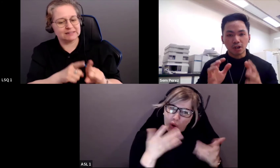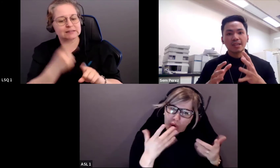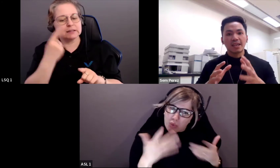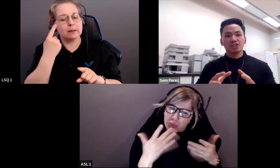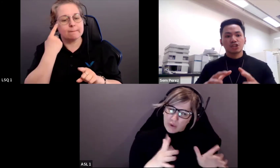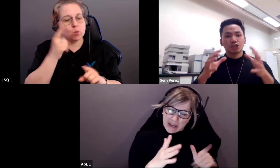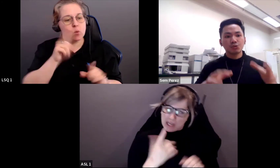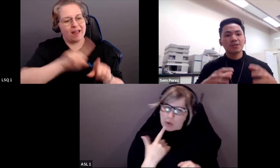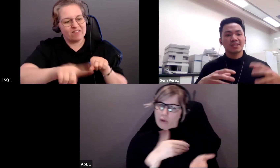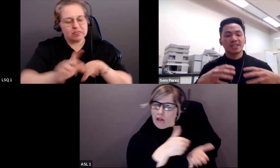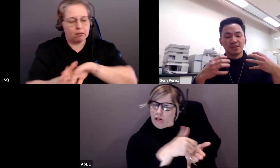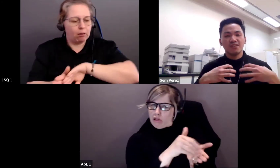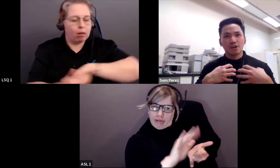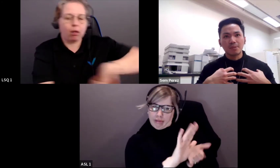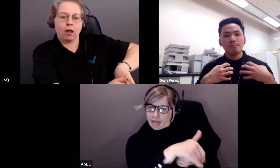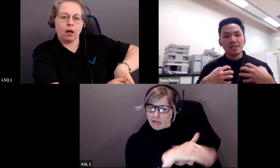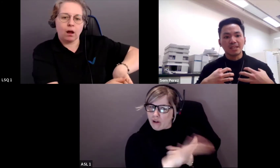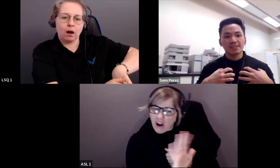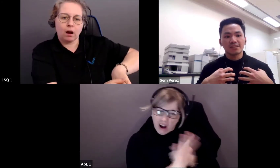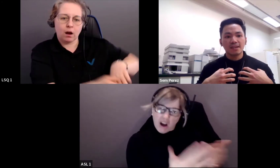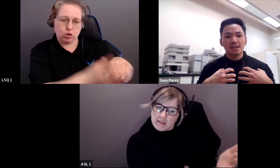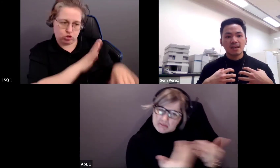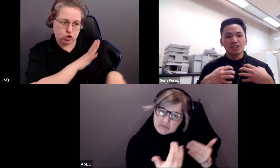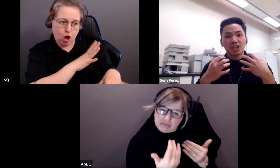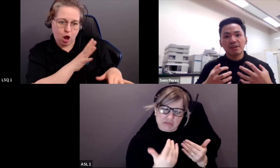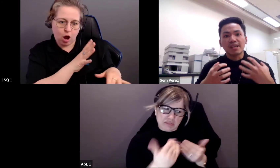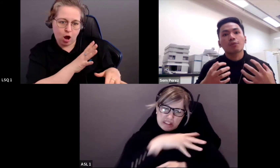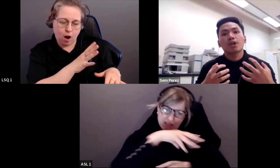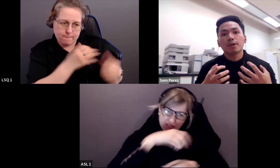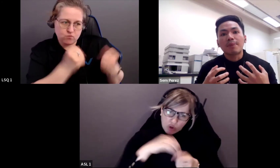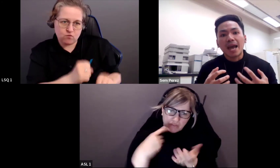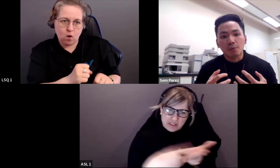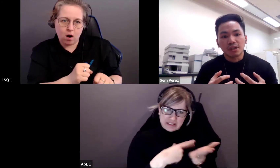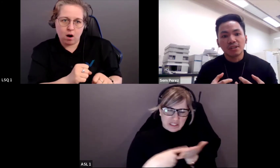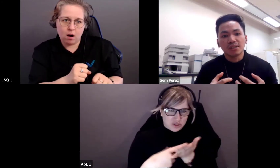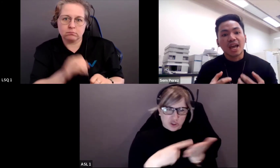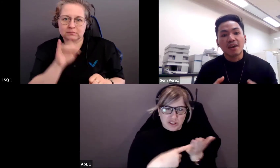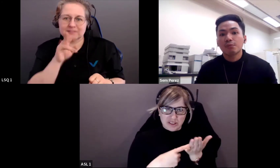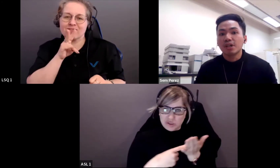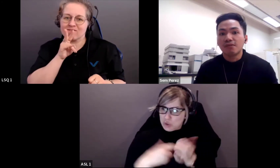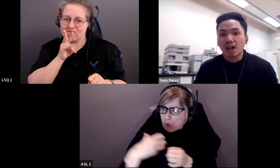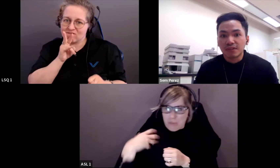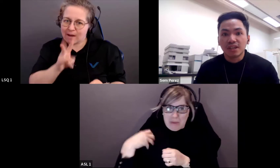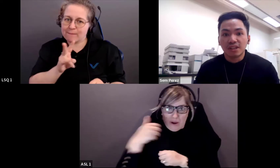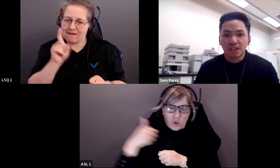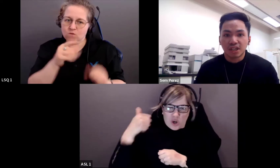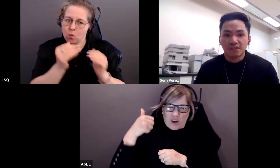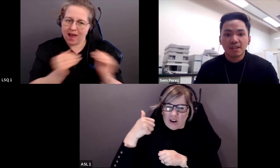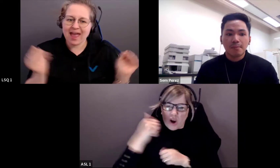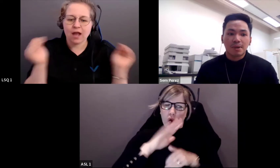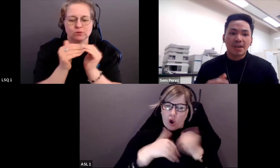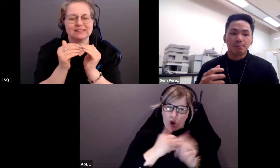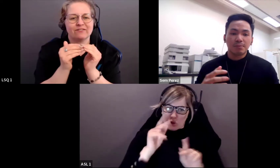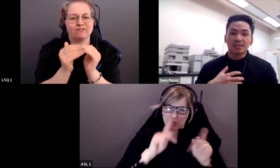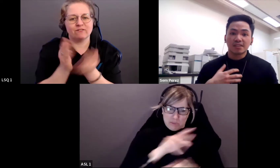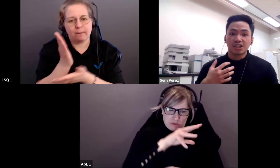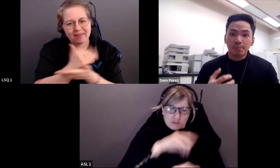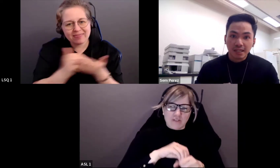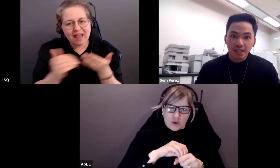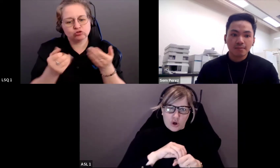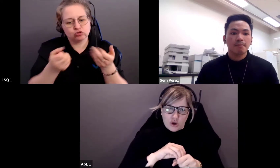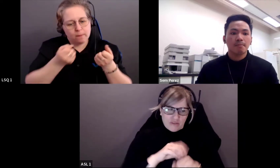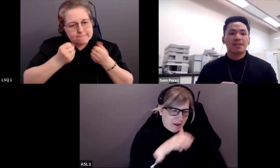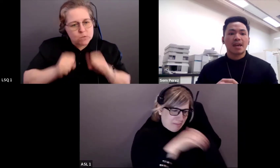-efficacité. Je résume, c'est une véritable inclusivité, c'est partager le pouvoir